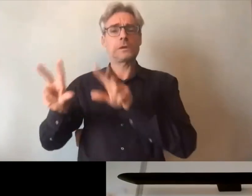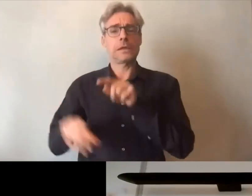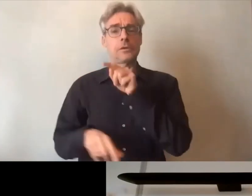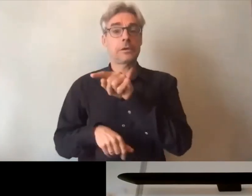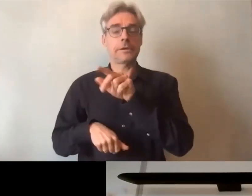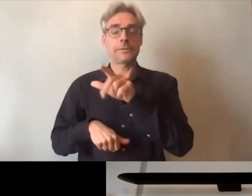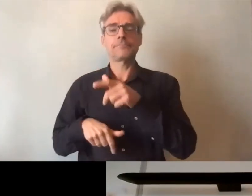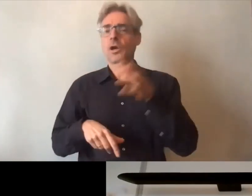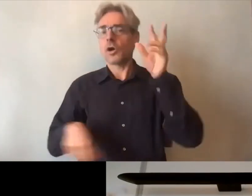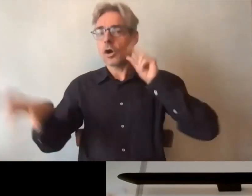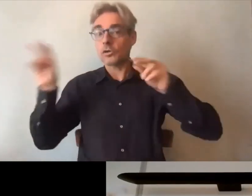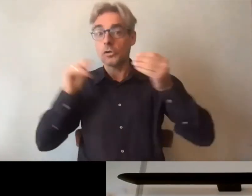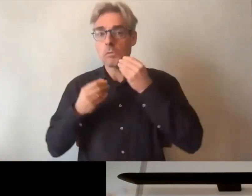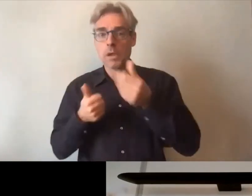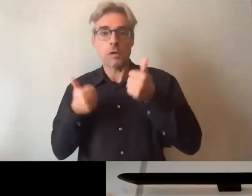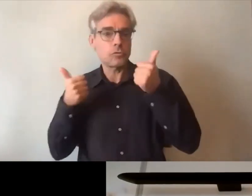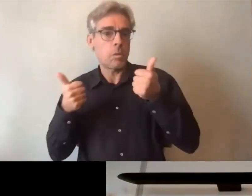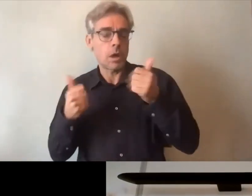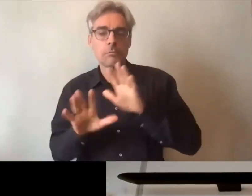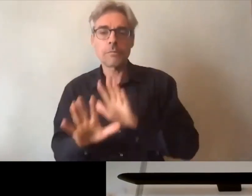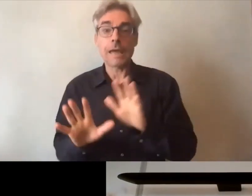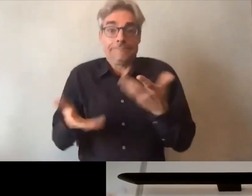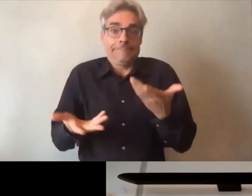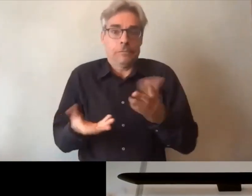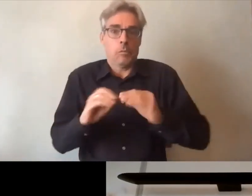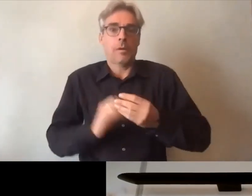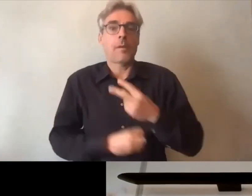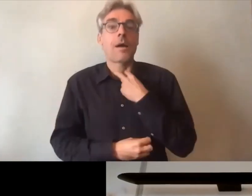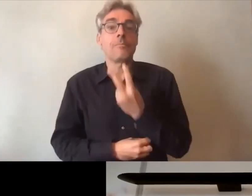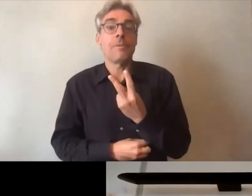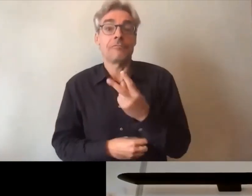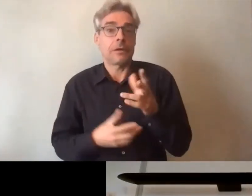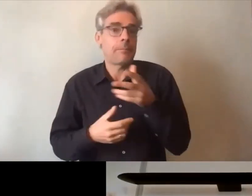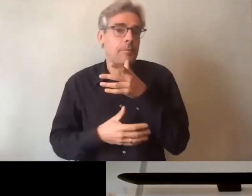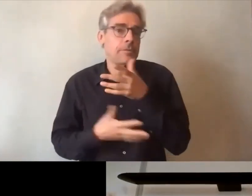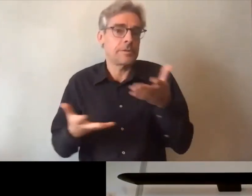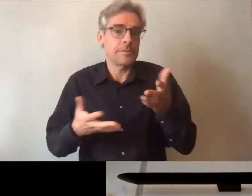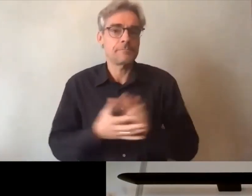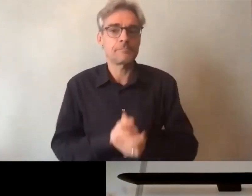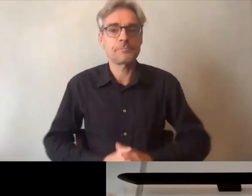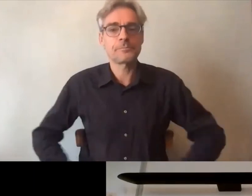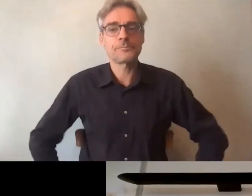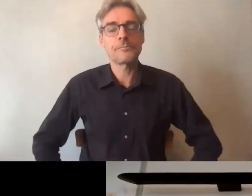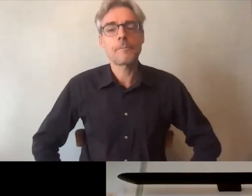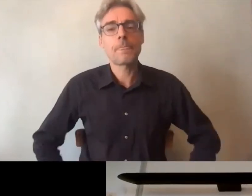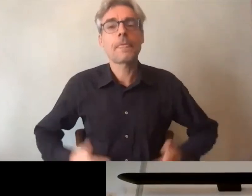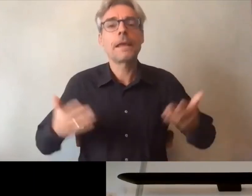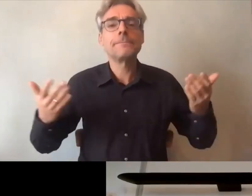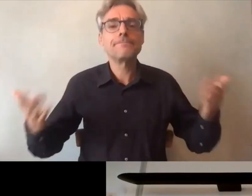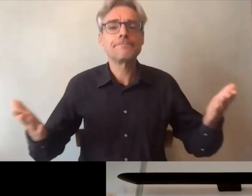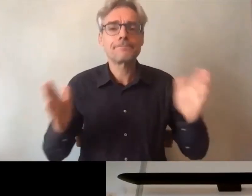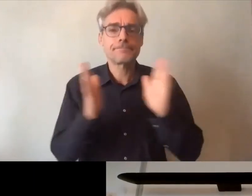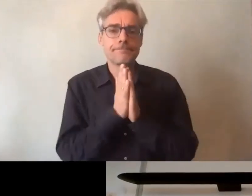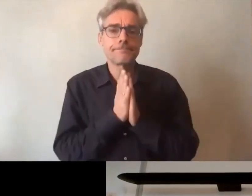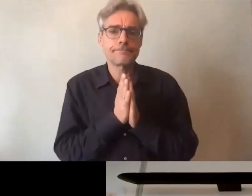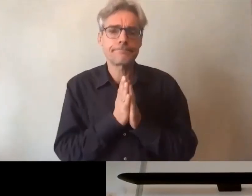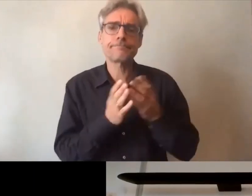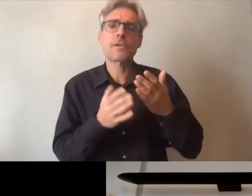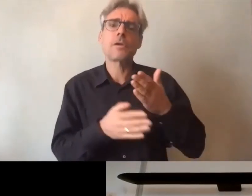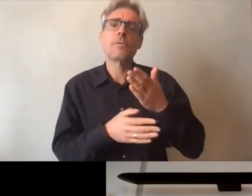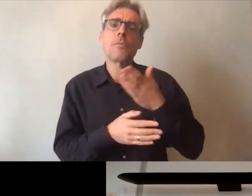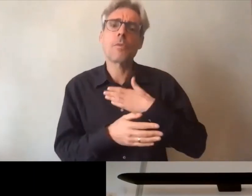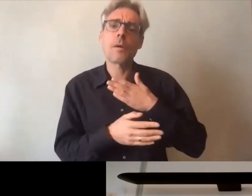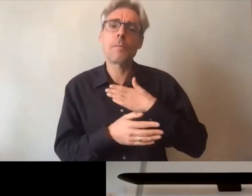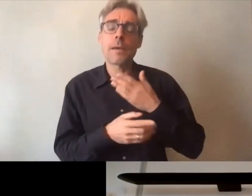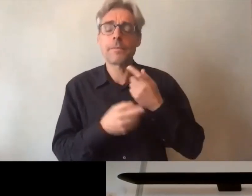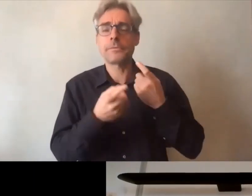permettait de vous entendre et je m'en réjouissais mais pas moi-même de vous parler Par conséquent j'avais entrepris mais vous n